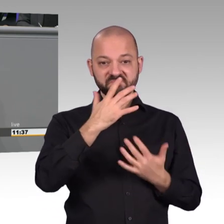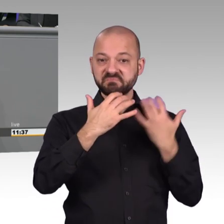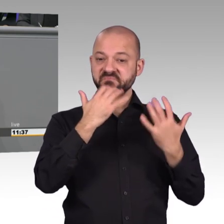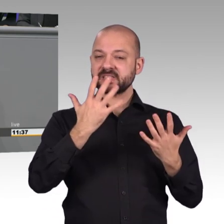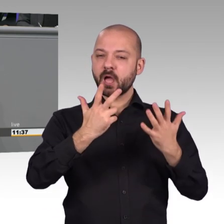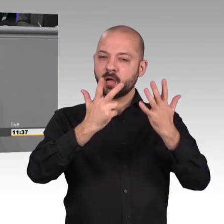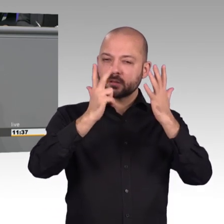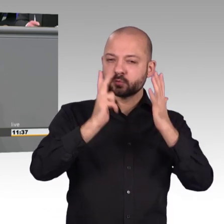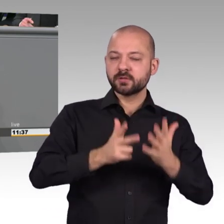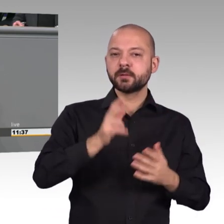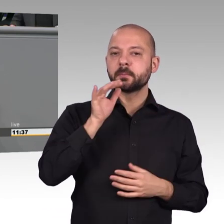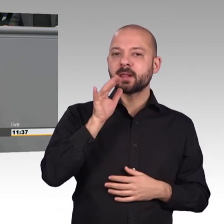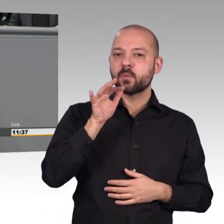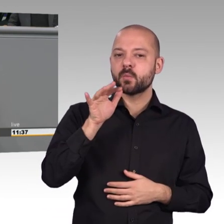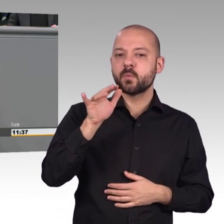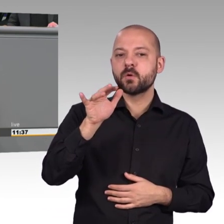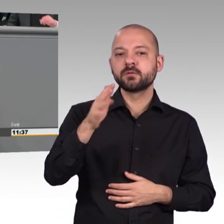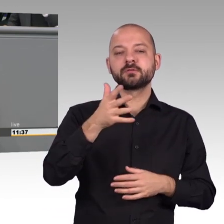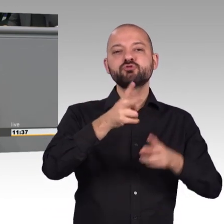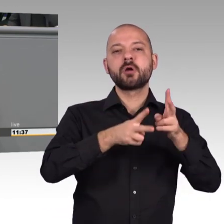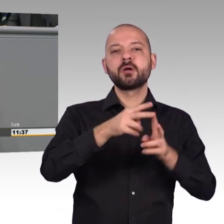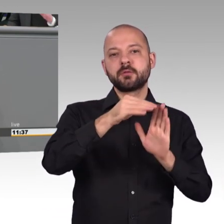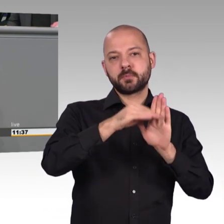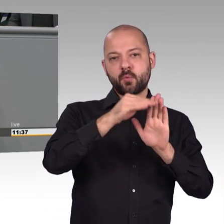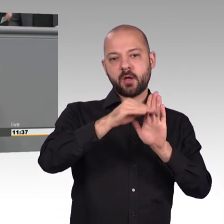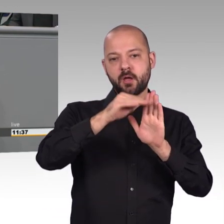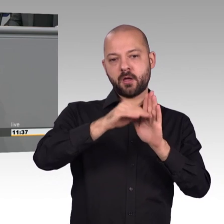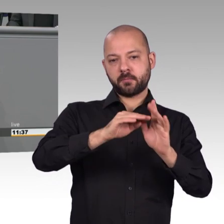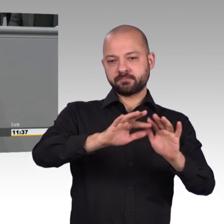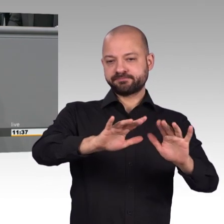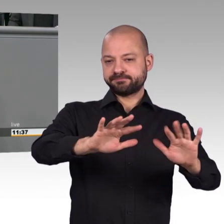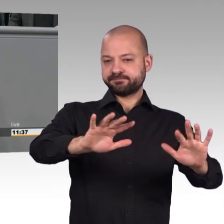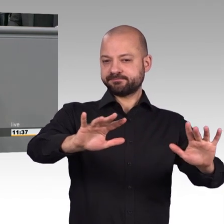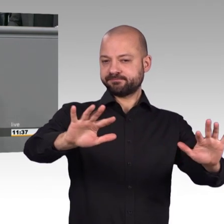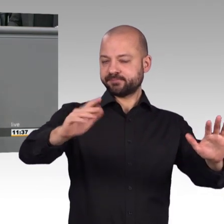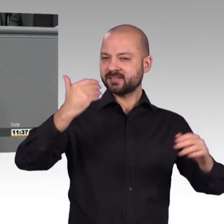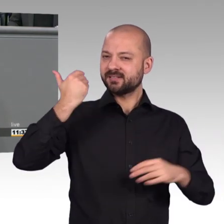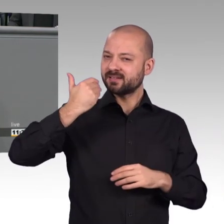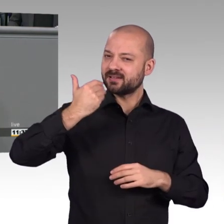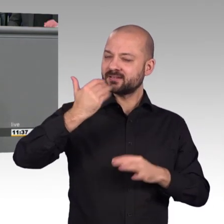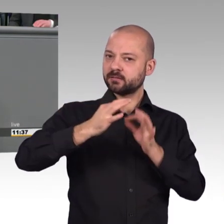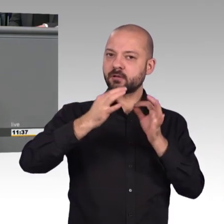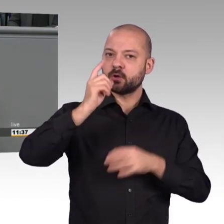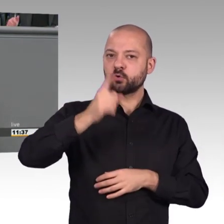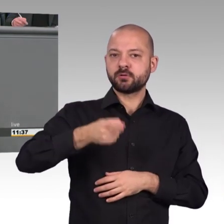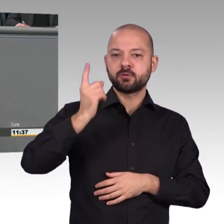gehalten werden sollen, um sie irgendwann für Überwachungszwecke einzusetzen. Man stelle sich vor, ein